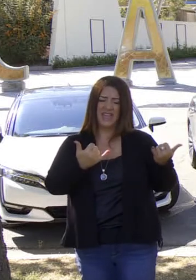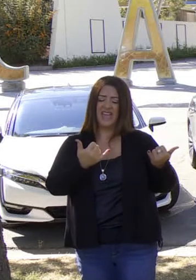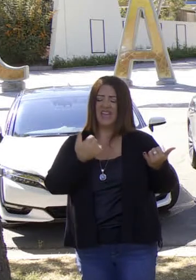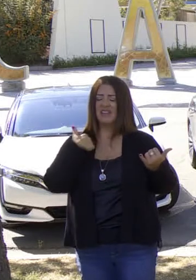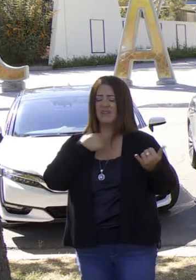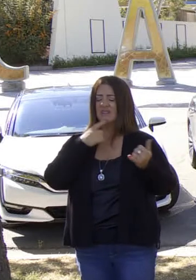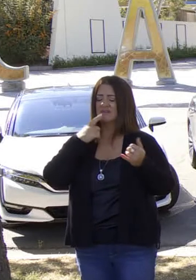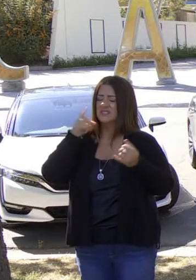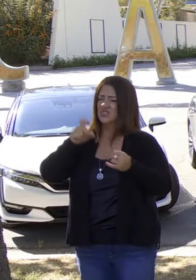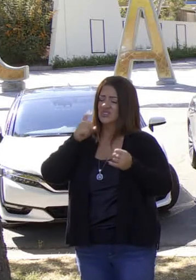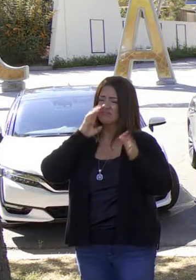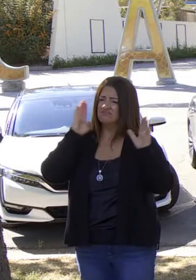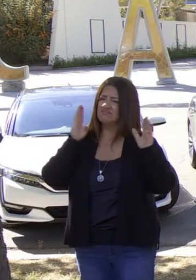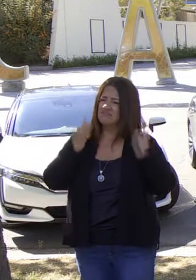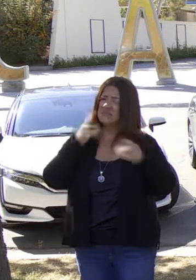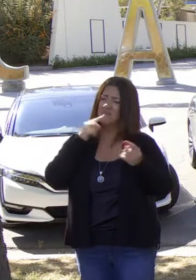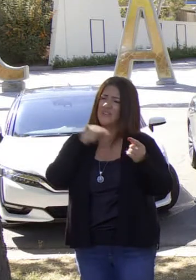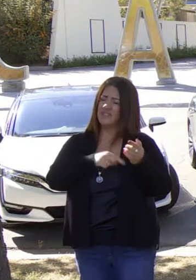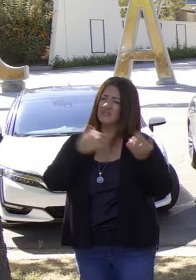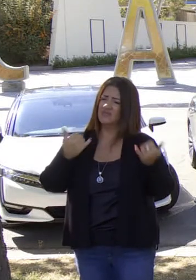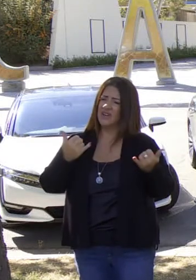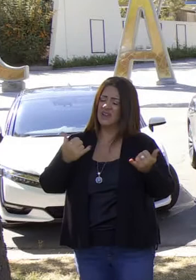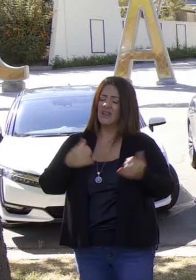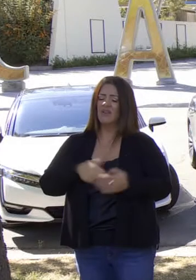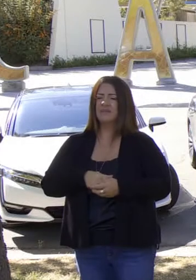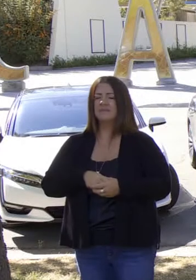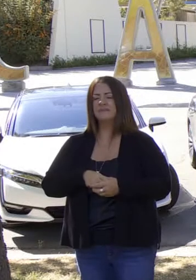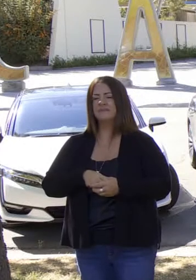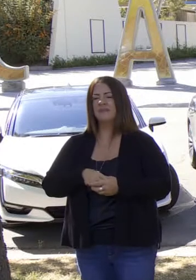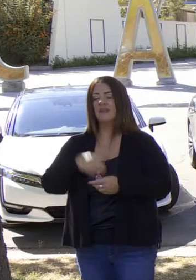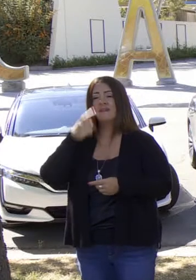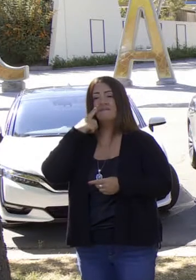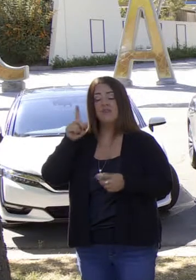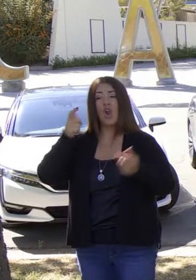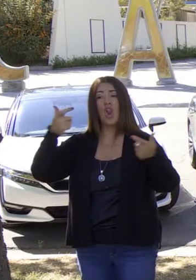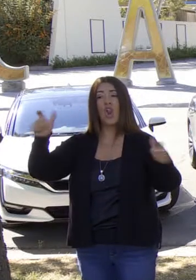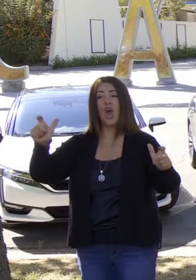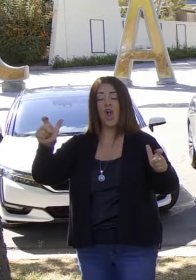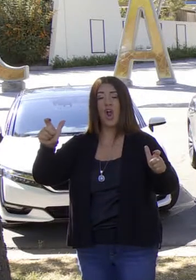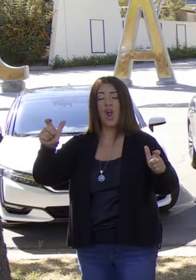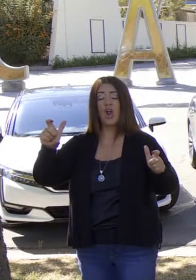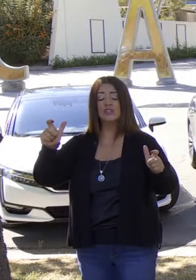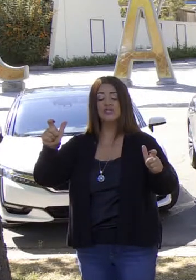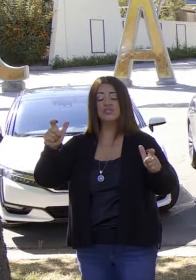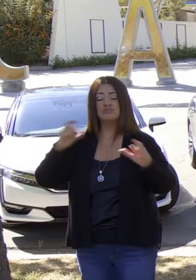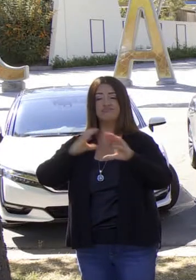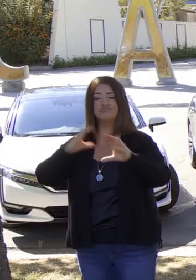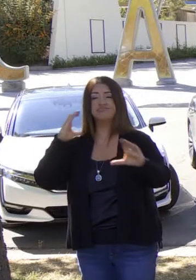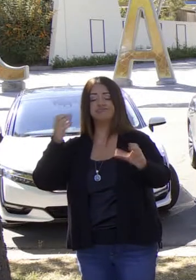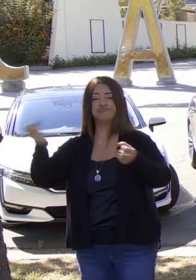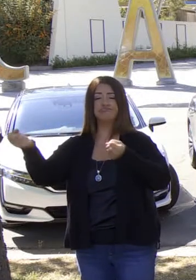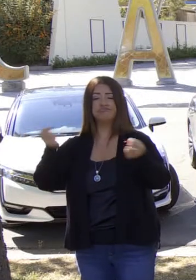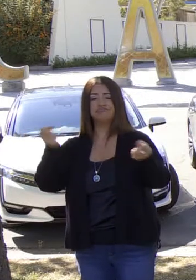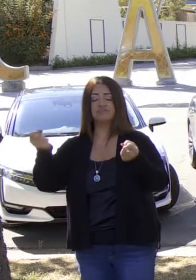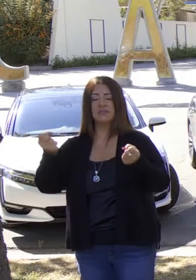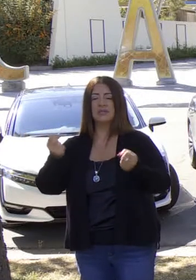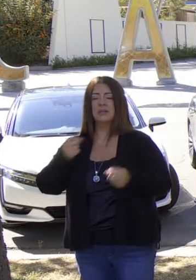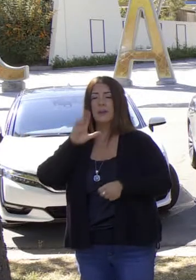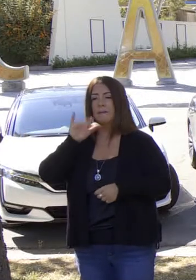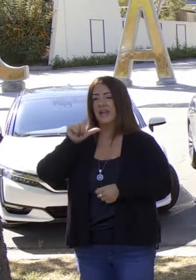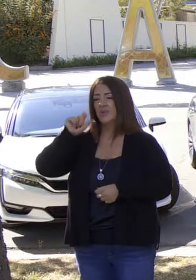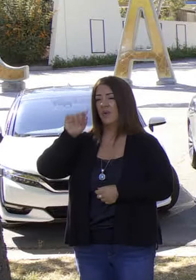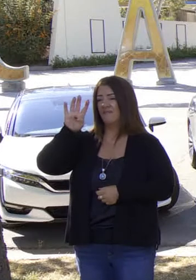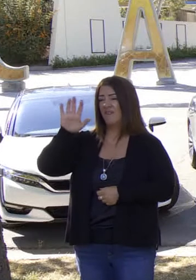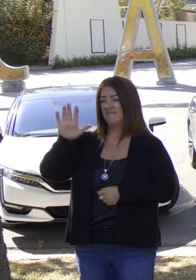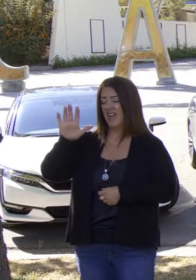resaltarlo una vez más. Acaban de hacer esto para camiones pesados en el estado de California para el año